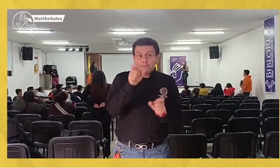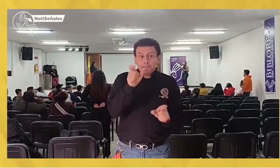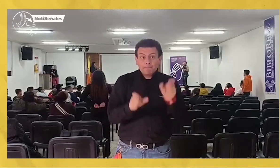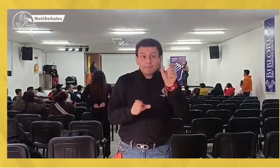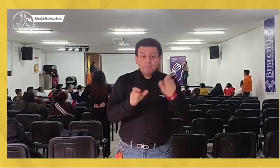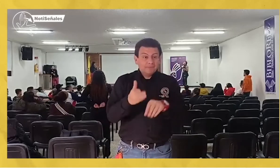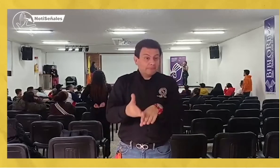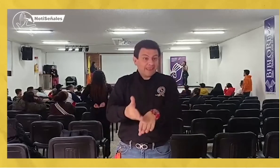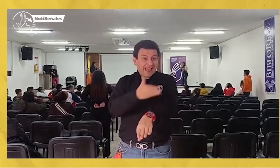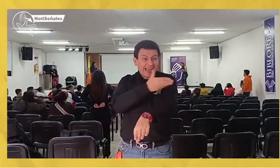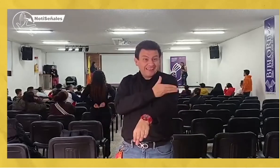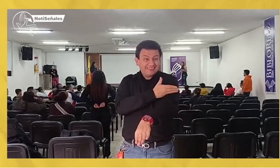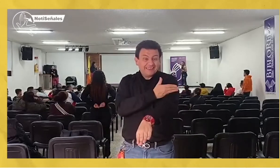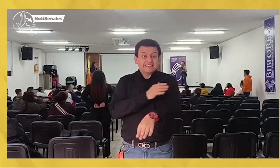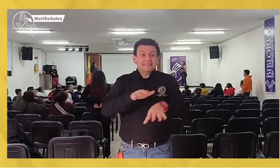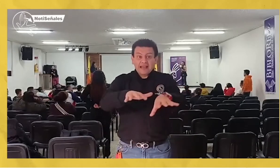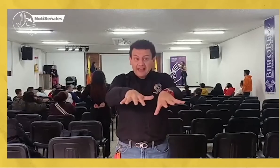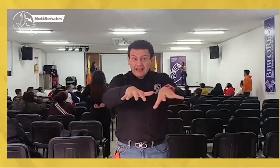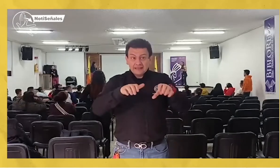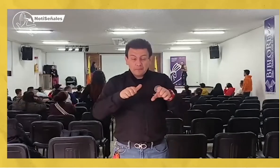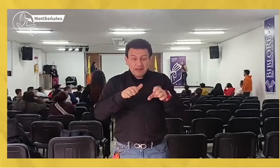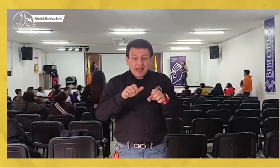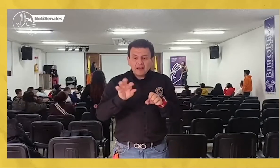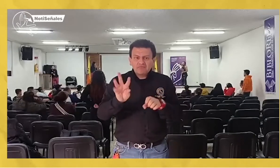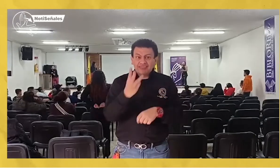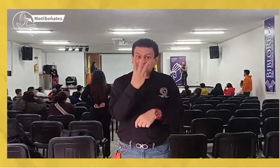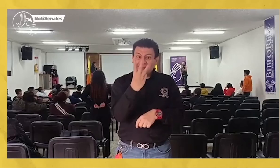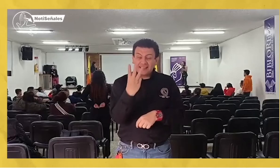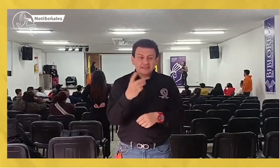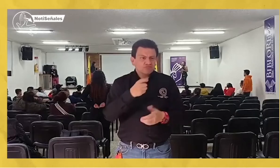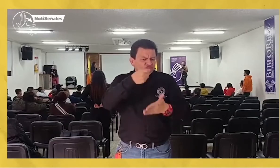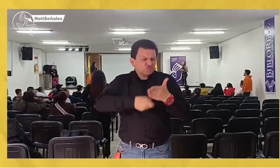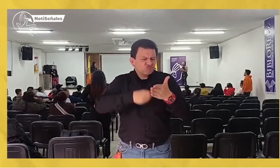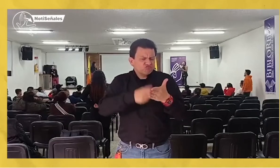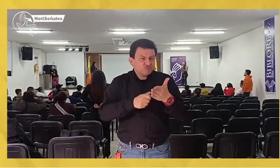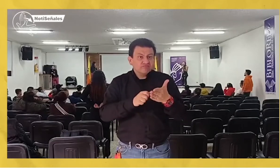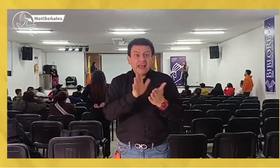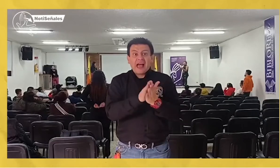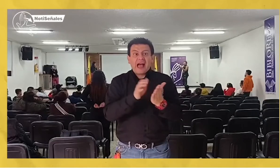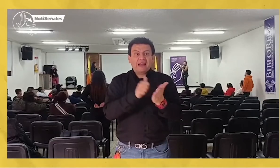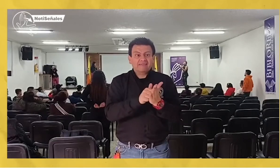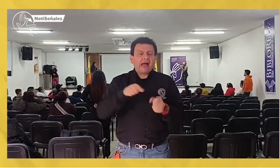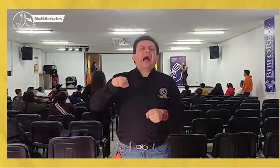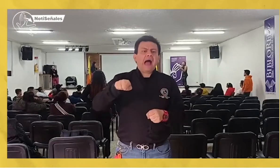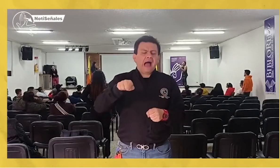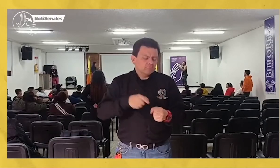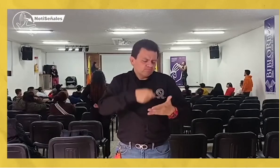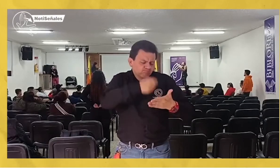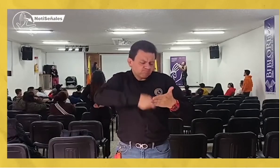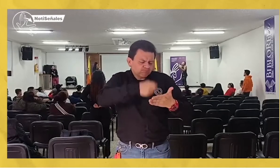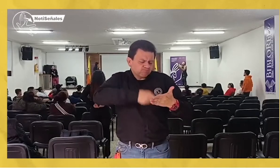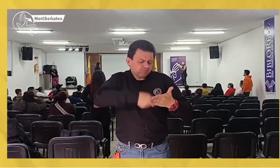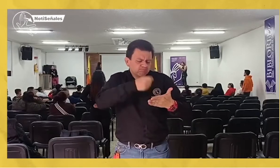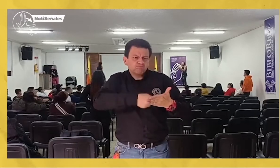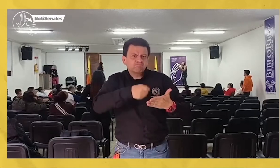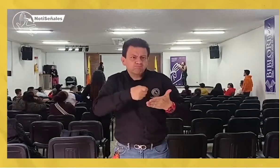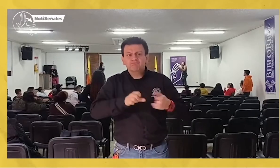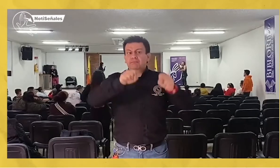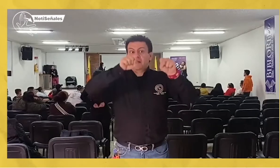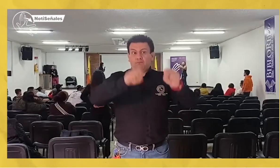séptimo punto las tres personas designadas para la revisión del acta harán este ejercicio y aprobarán la misma para